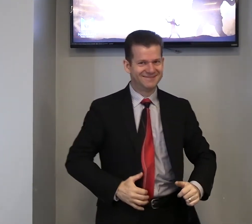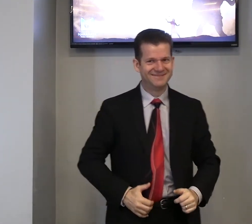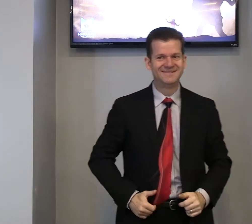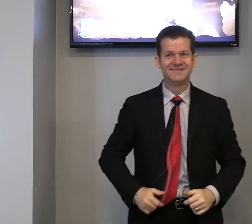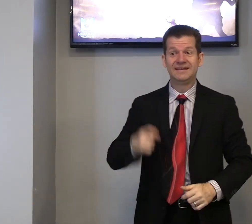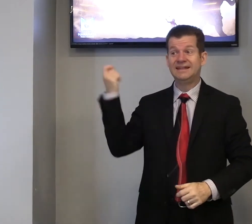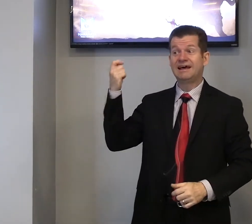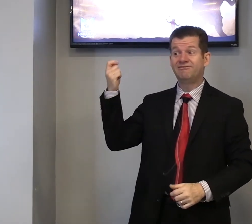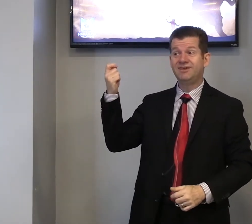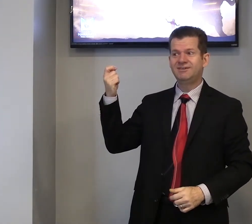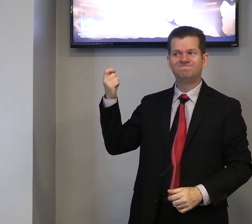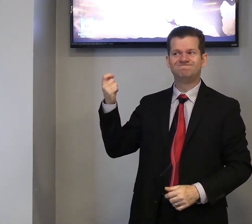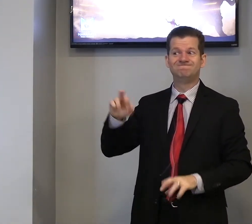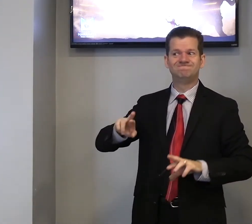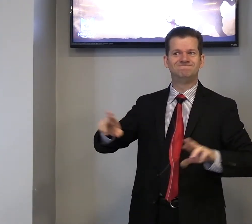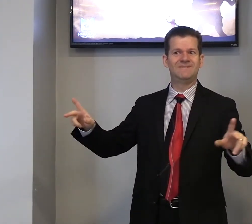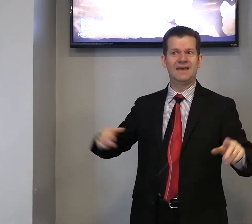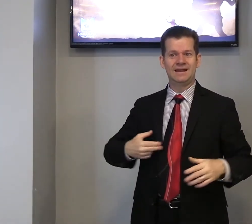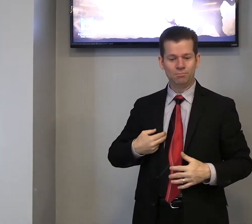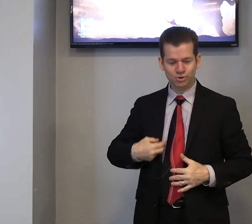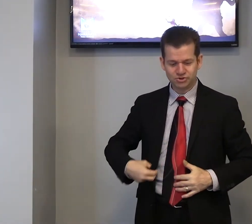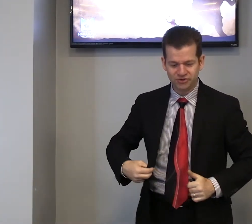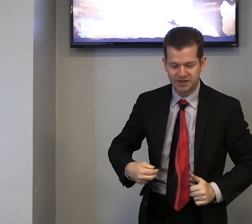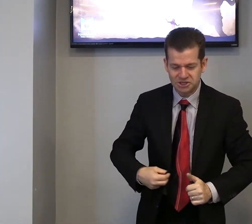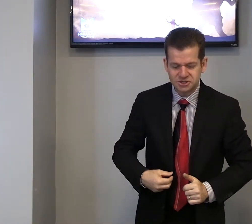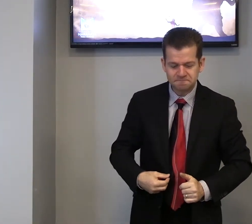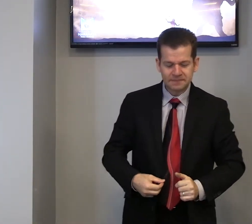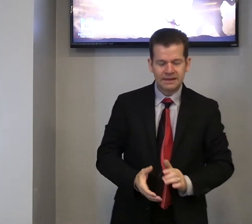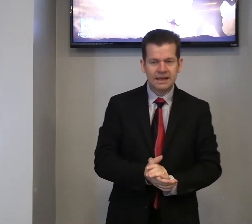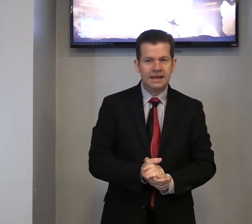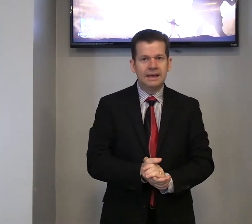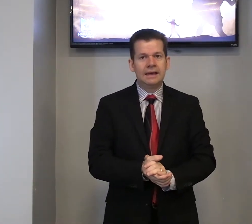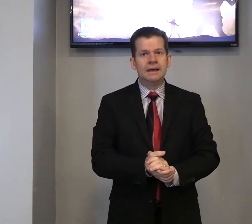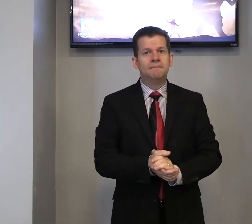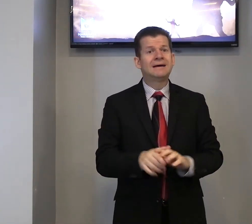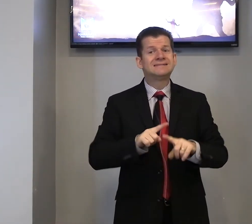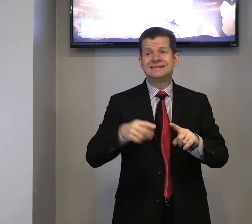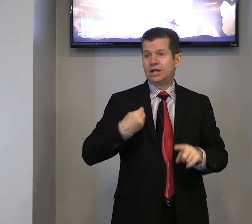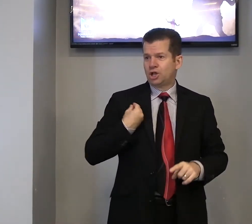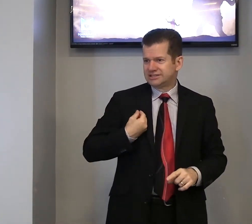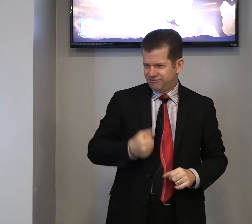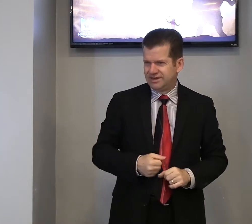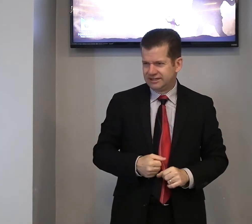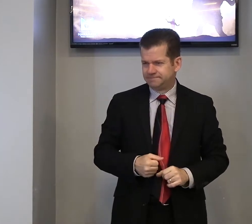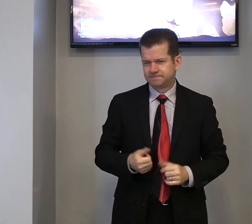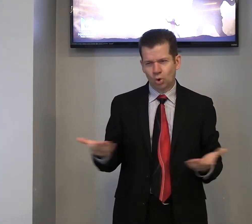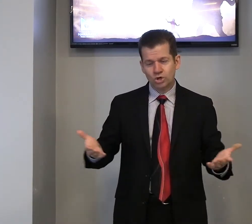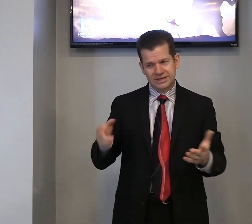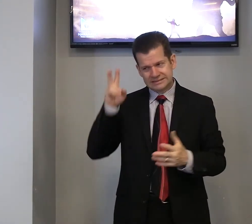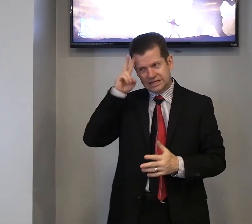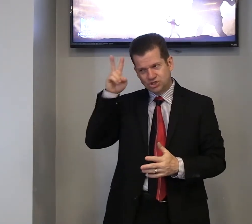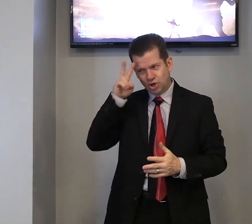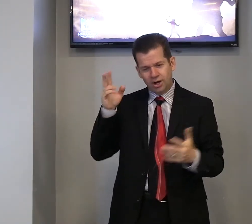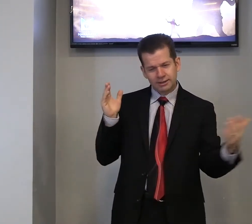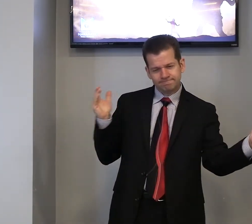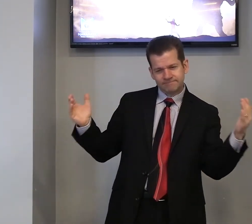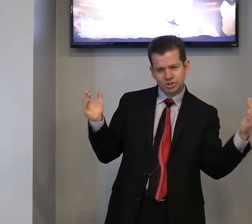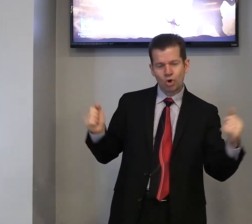E Davi era muito diferente. Mas, na nossa vida, hoje, essa história se